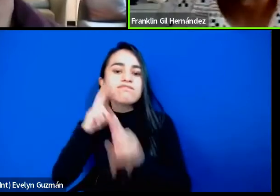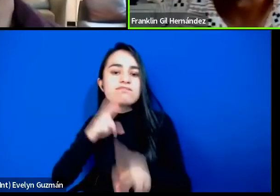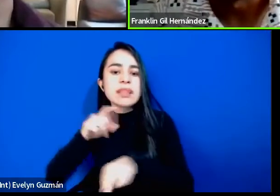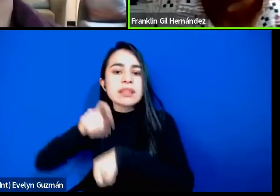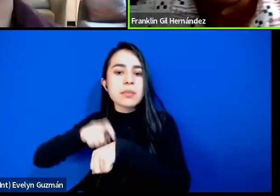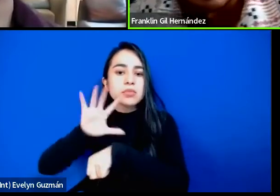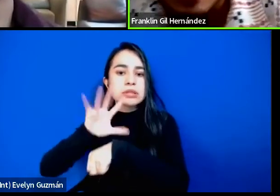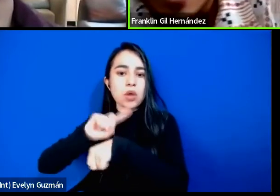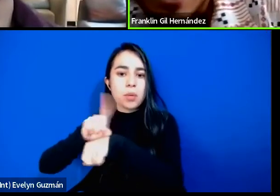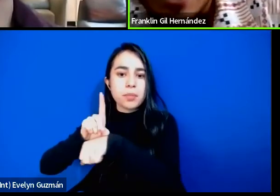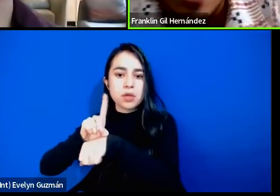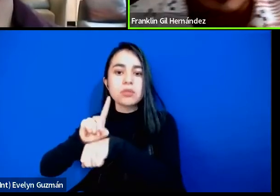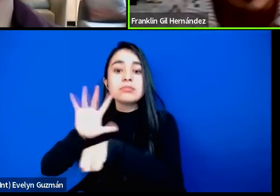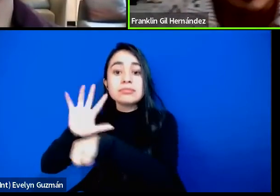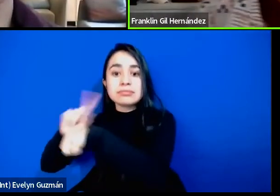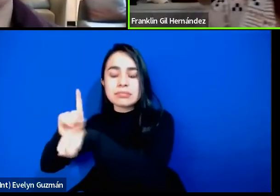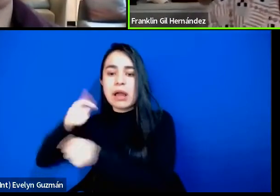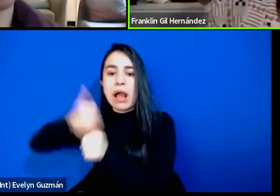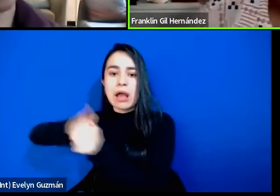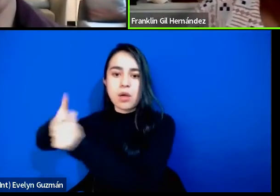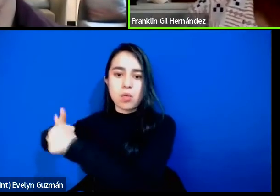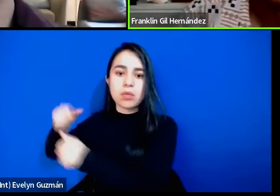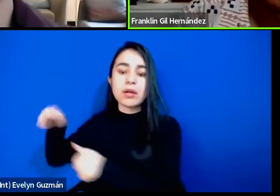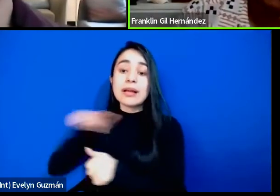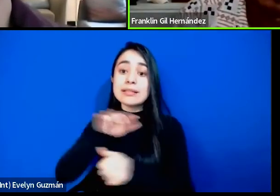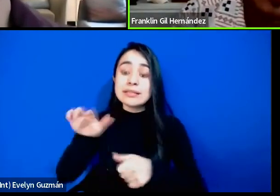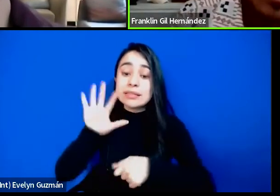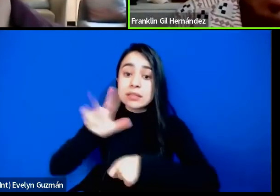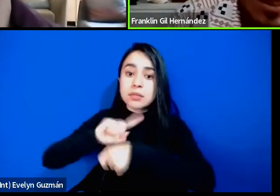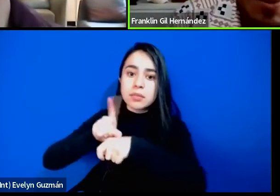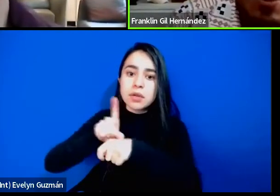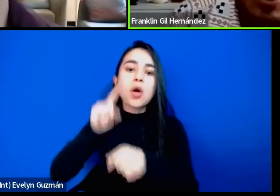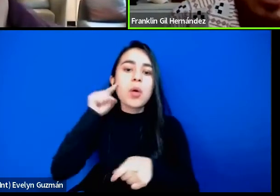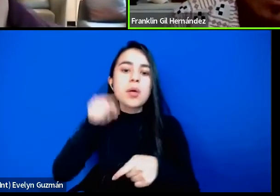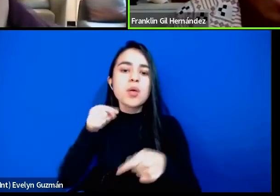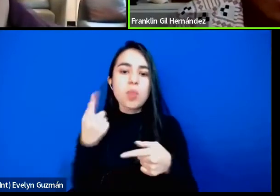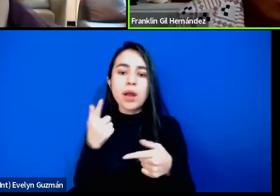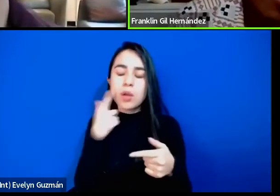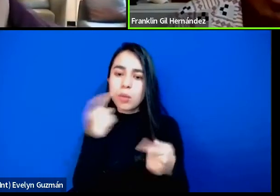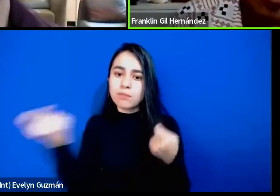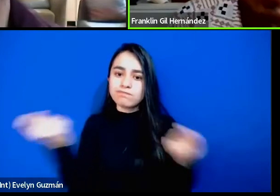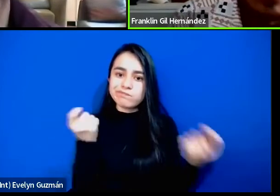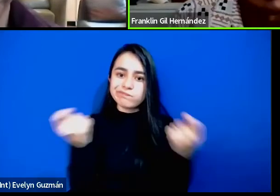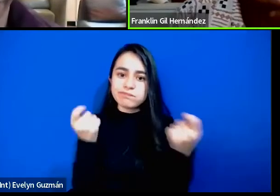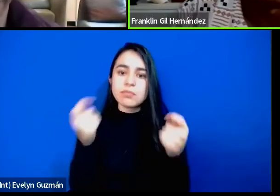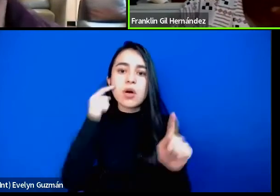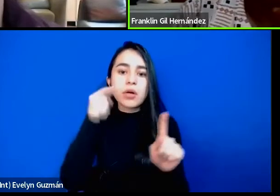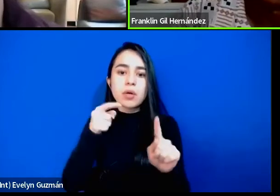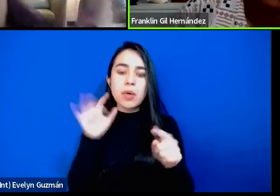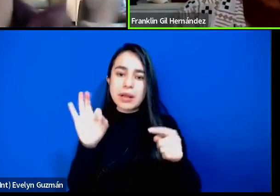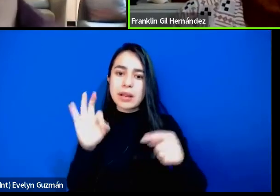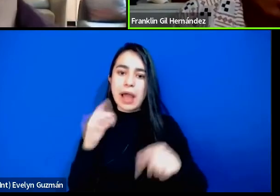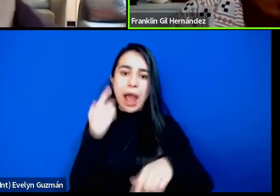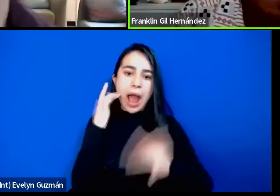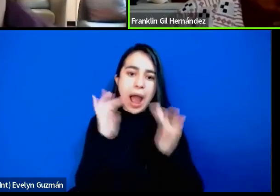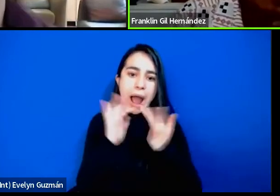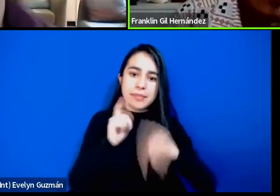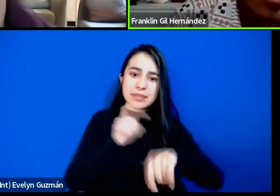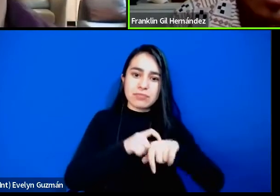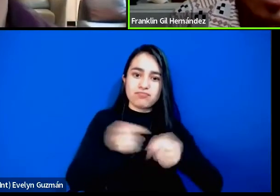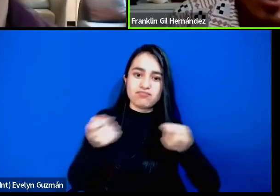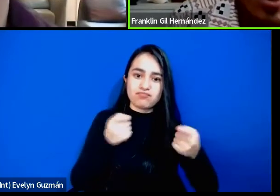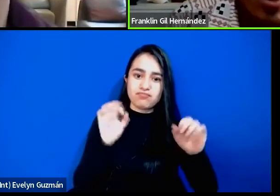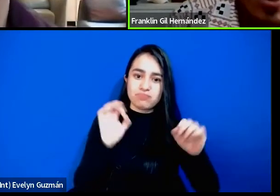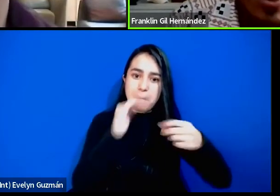iremos ir tratando de cumplir para poder ocupar el tiempo de manera adecuada.